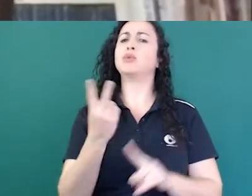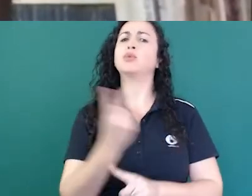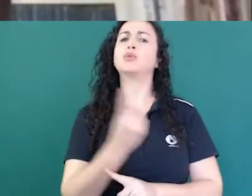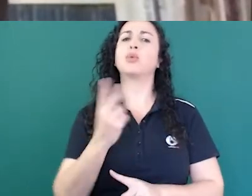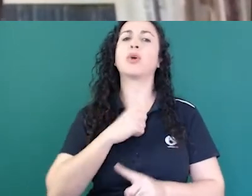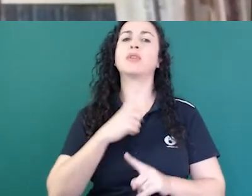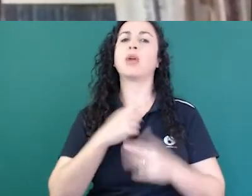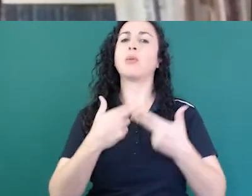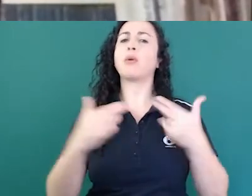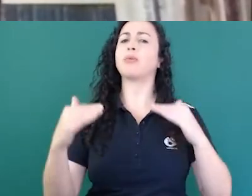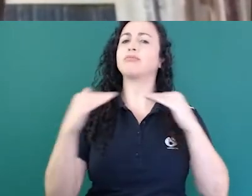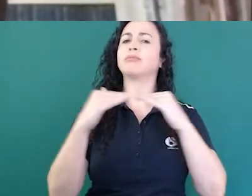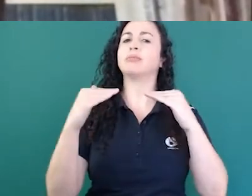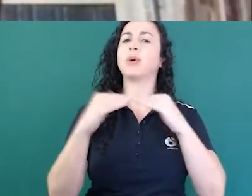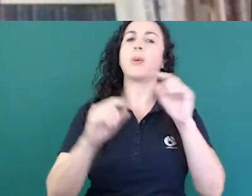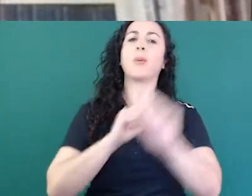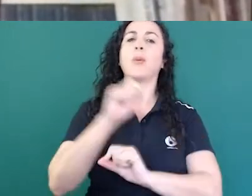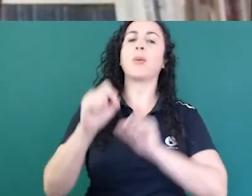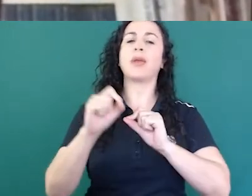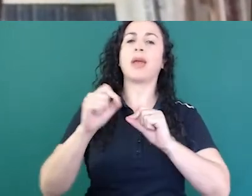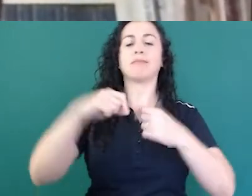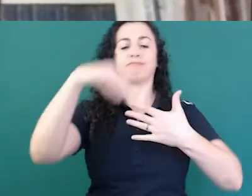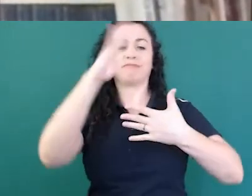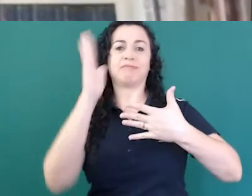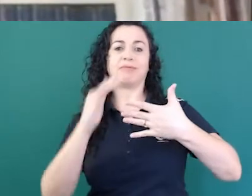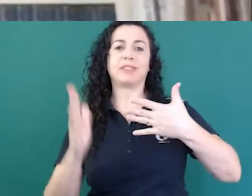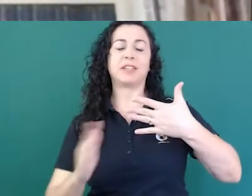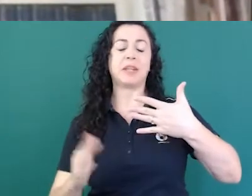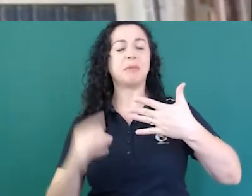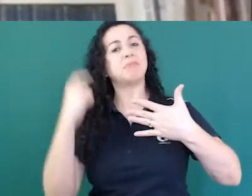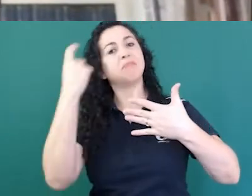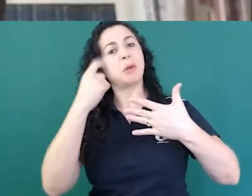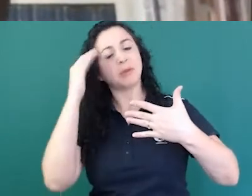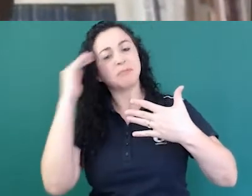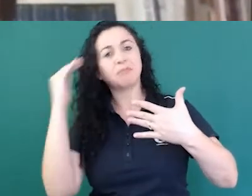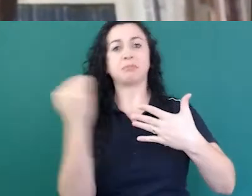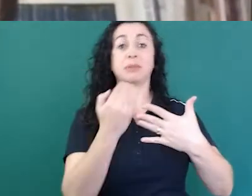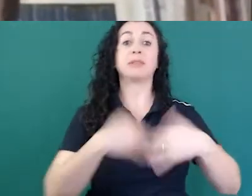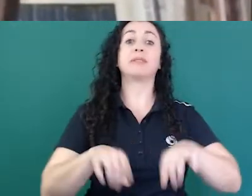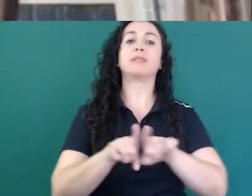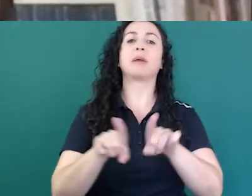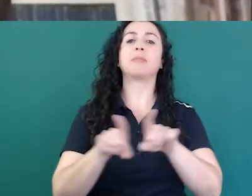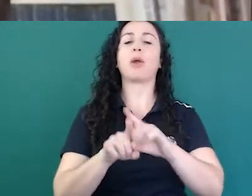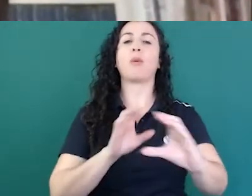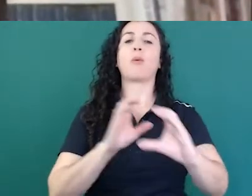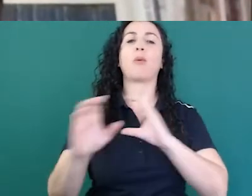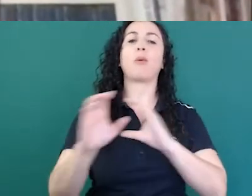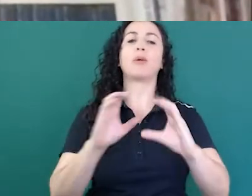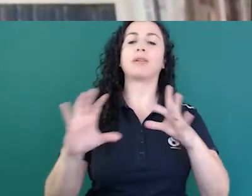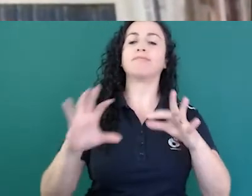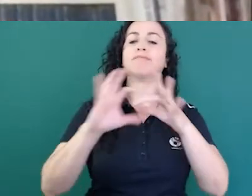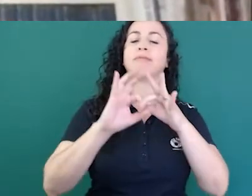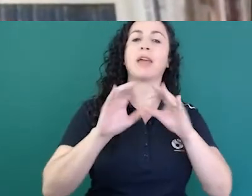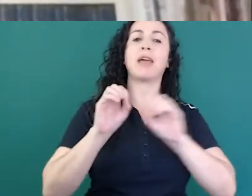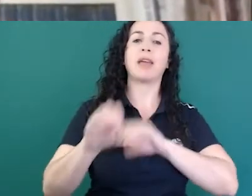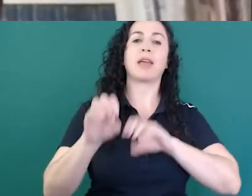a preocupação com a língua brasileira de sinais, com a comunicação, com a educação. Eu vou